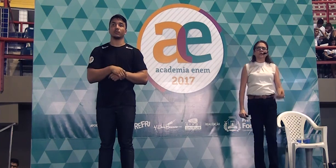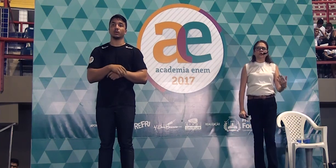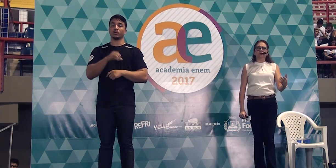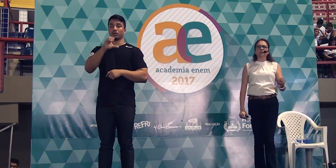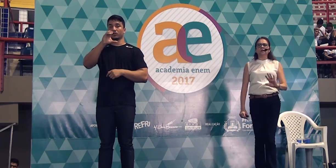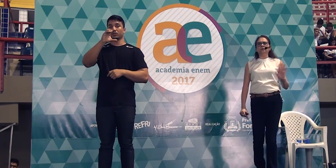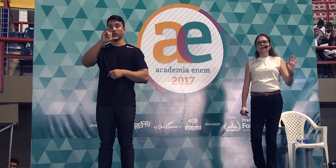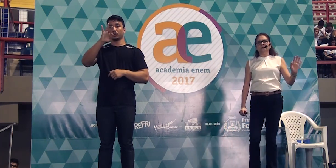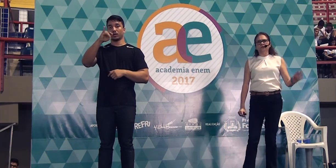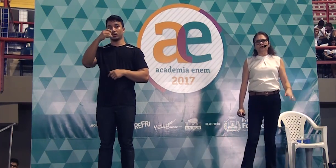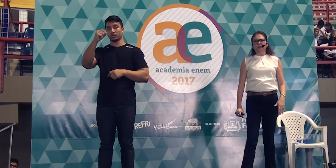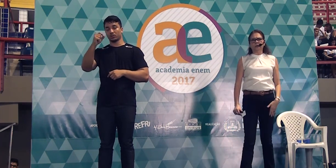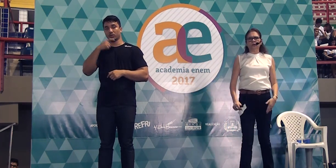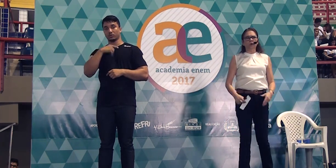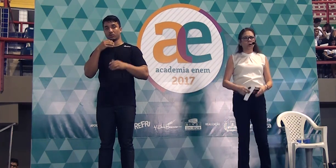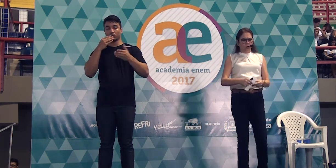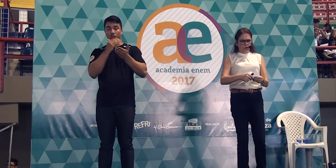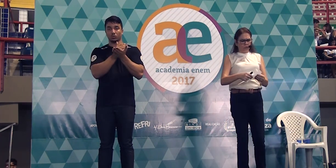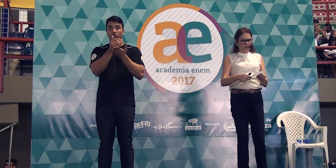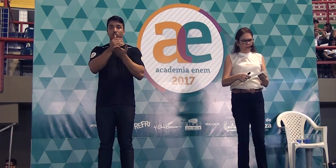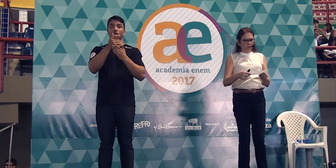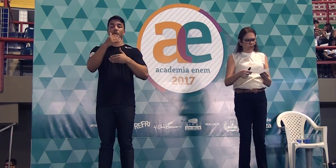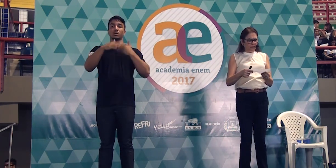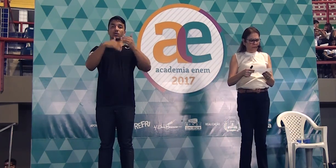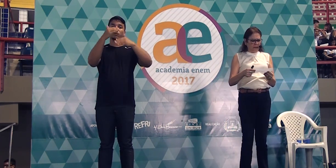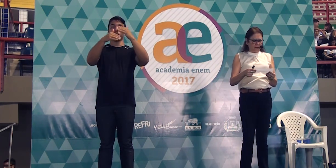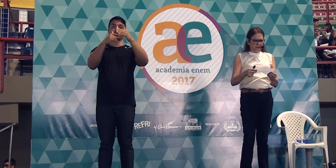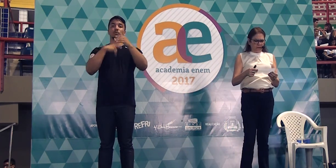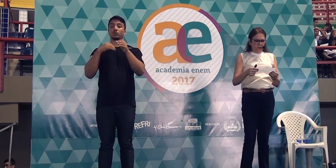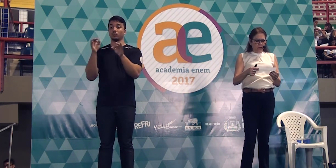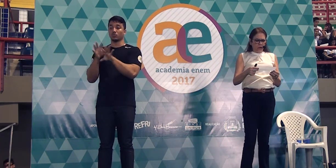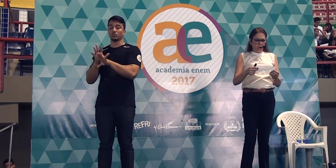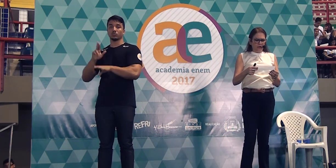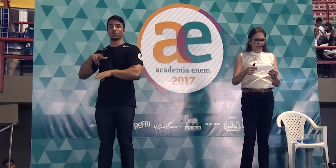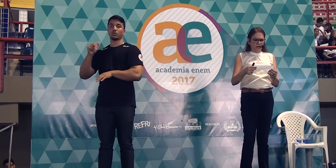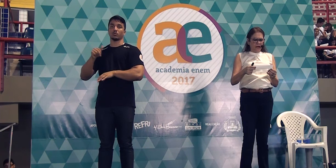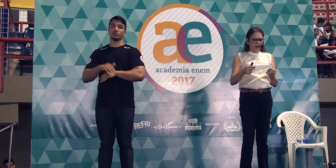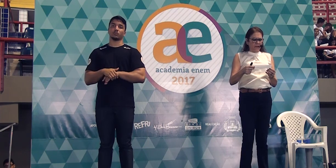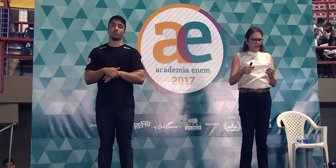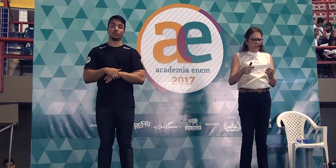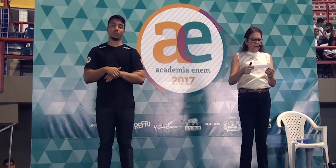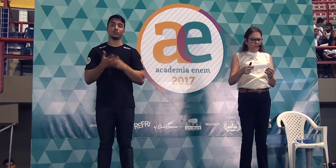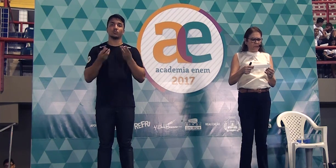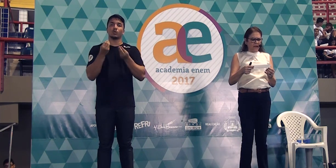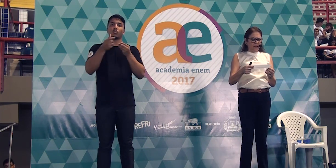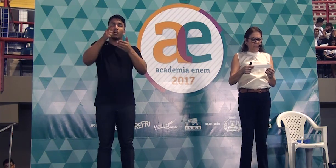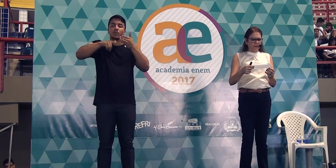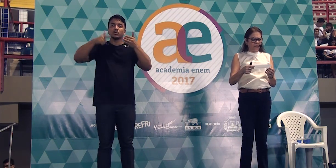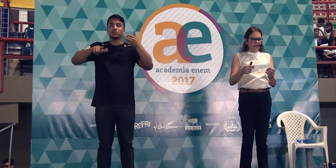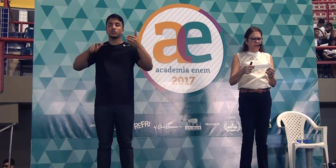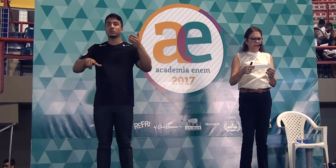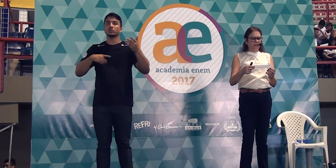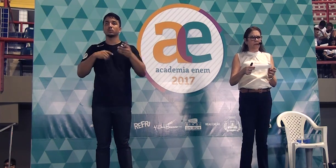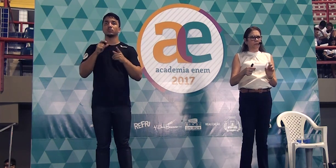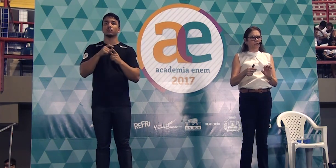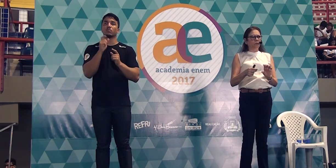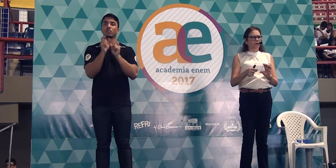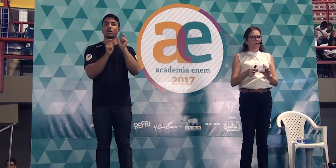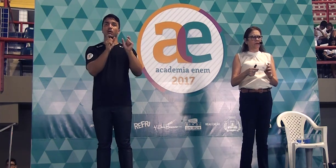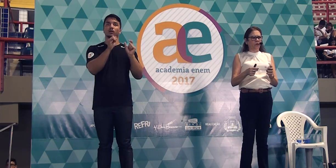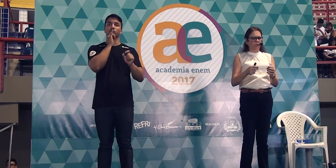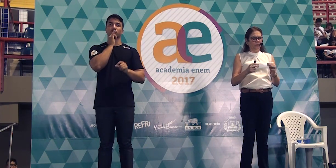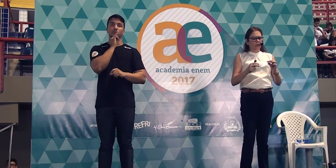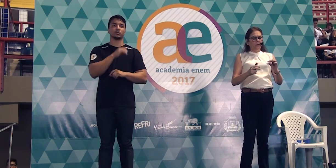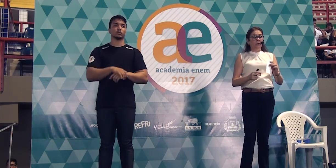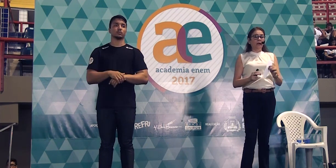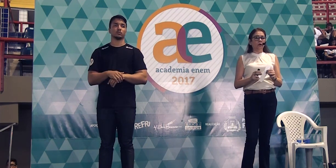citação, introdução e desenvolvimento, conclusão nunca mais, como evitar repetição de palavras, citar exemplos,